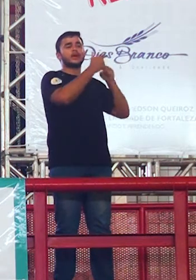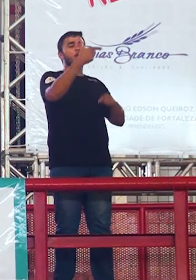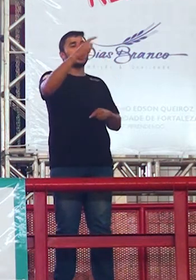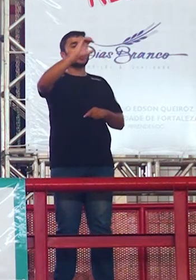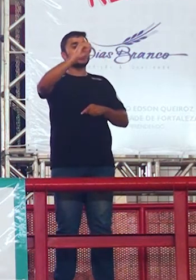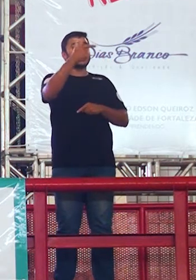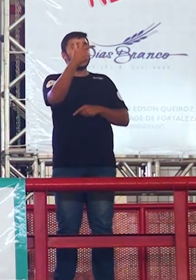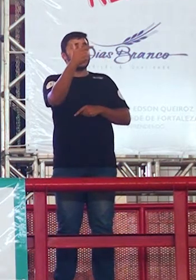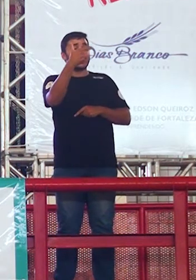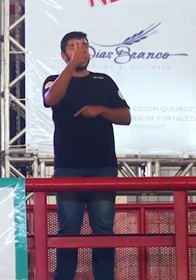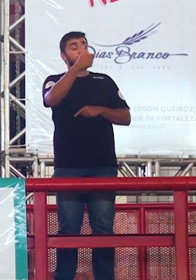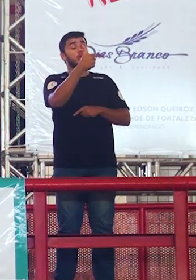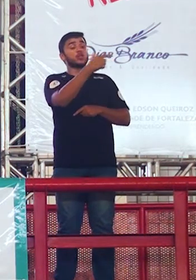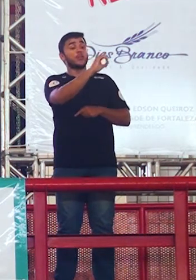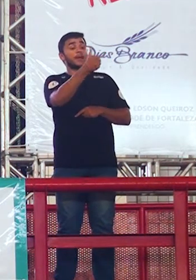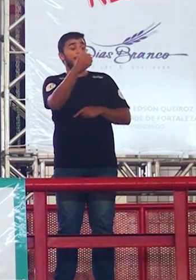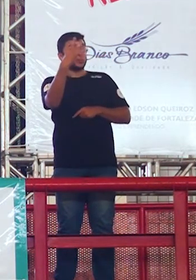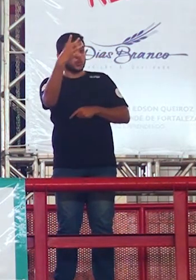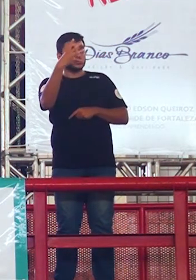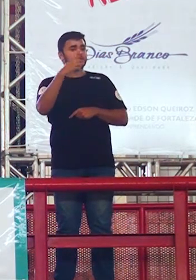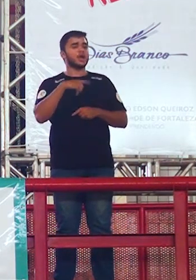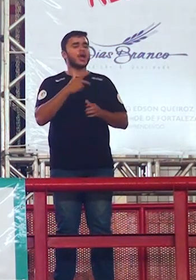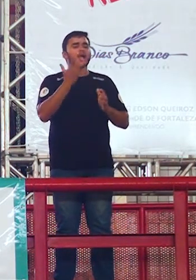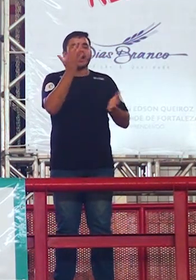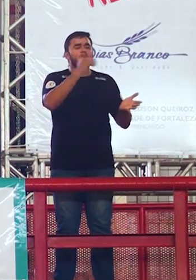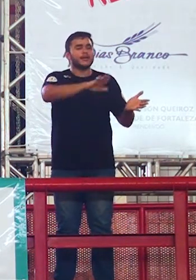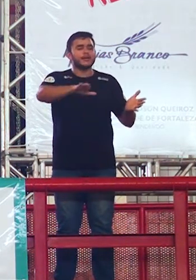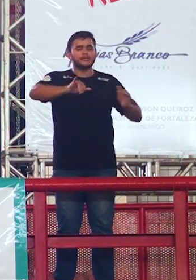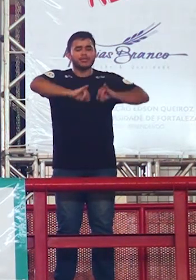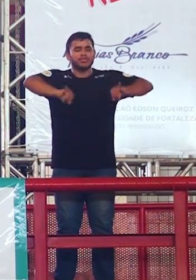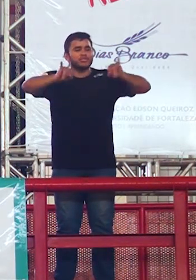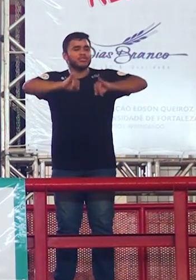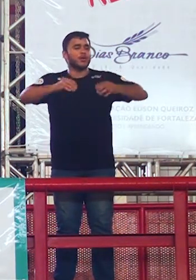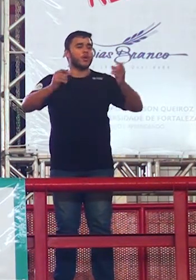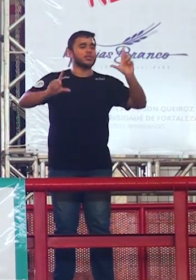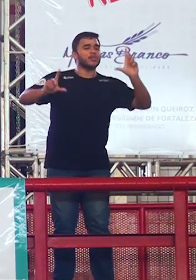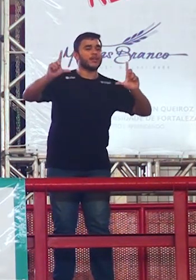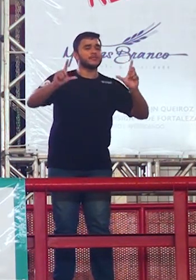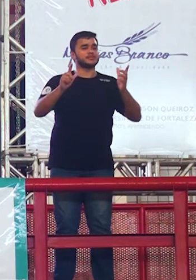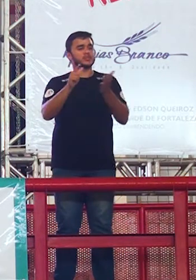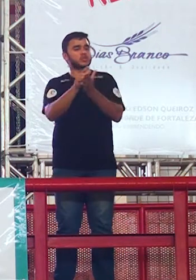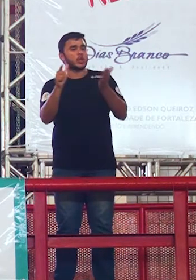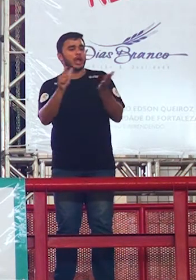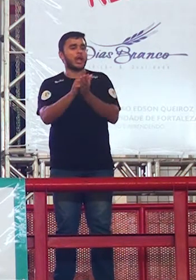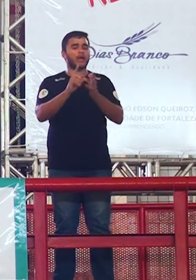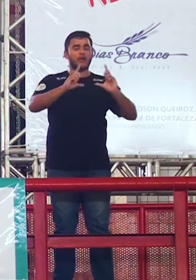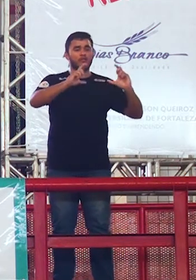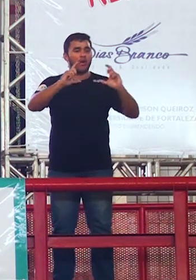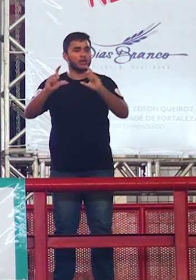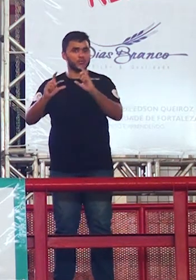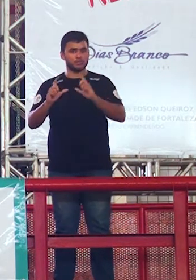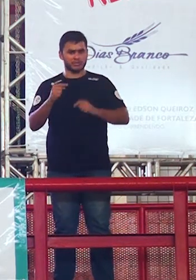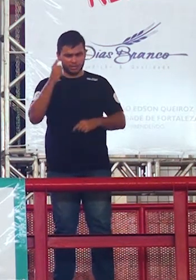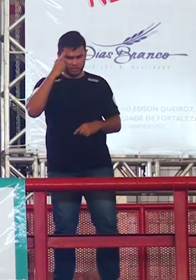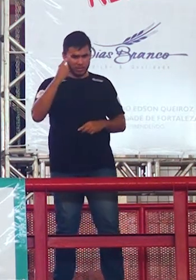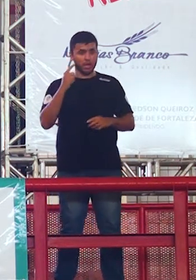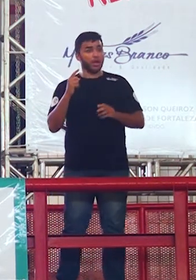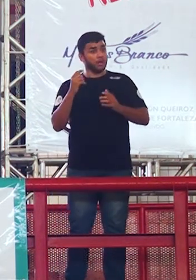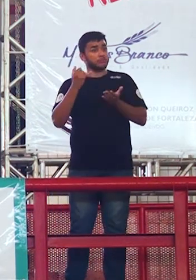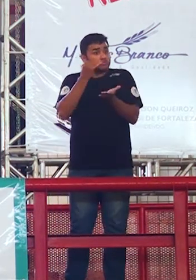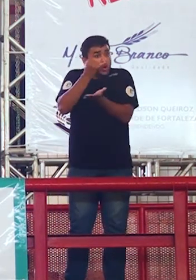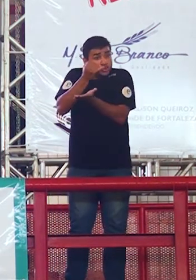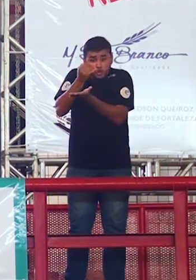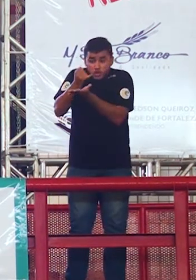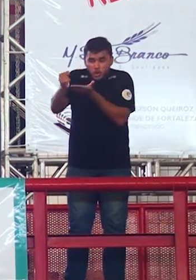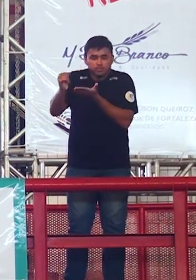isso tem que aparecer no primeiro parágrafo se em 2015 pediram violência contra a mulher isso tem que aparecer no primeiro